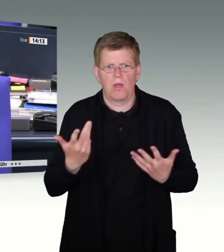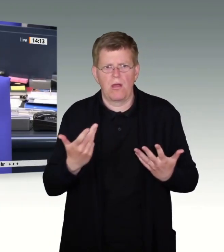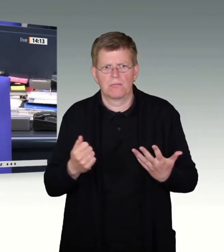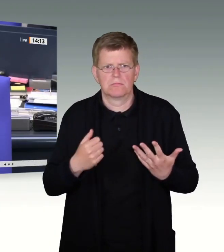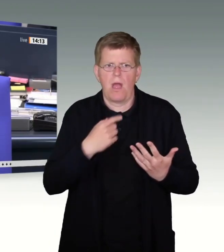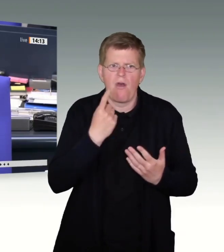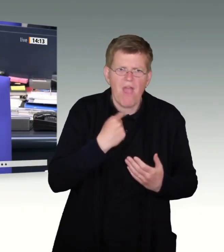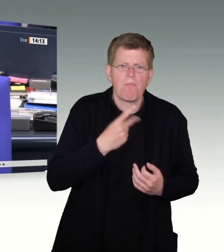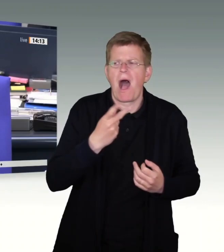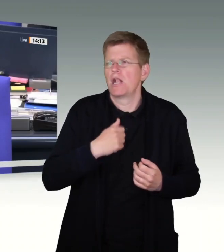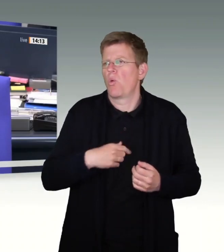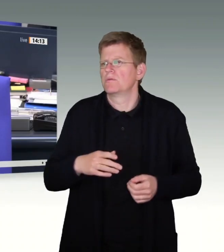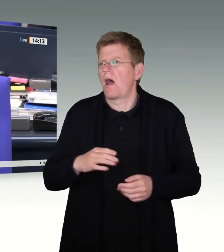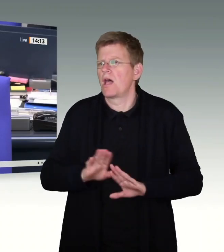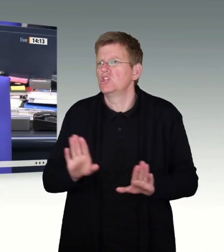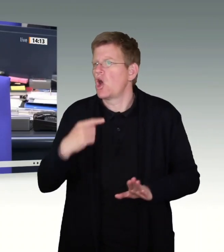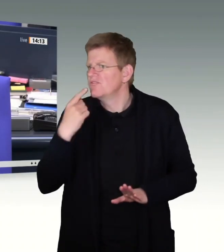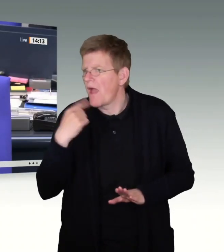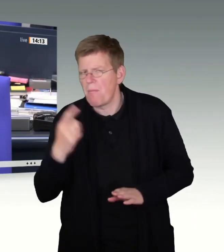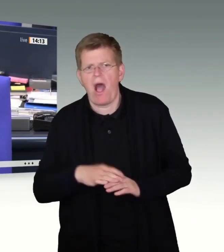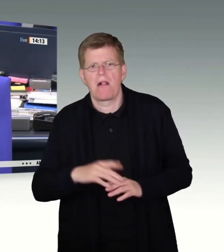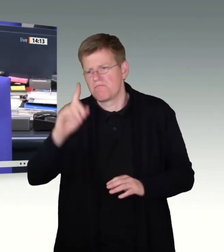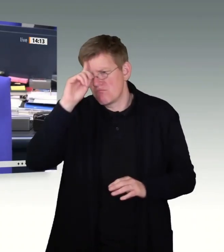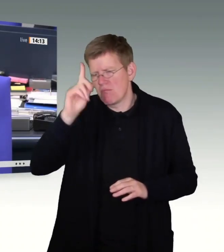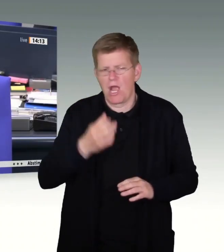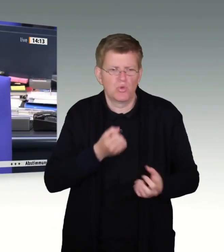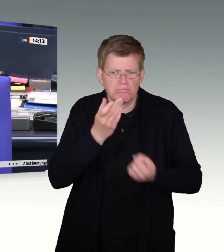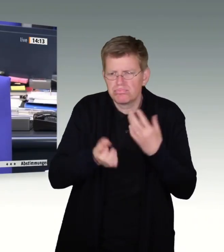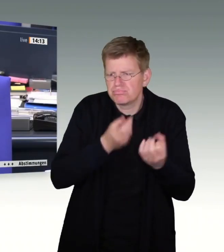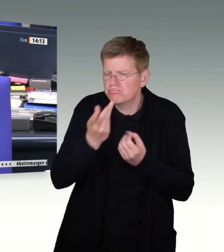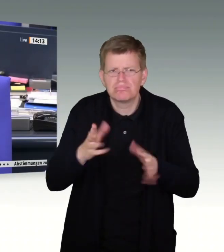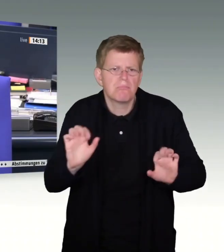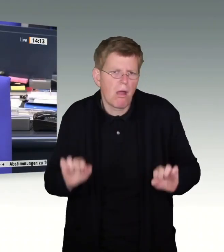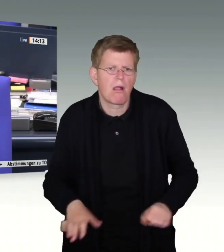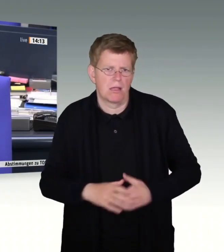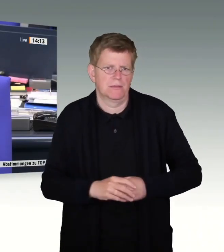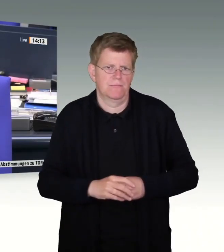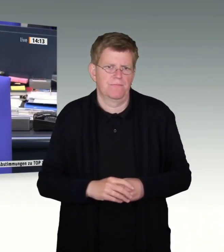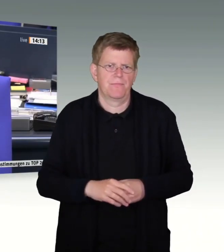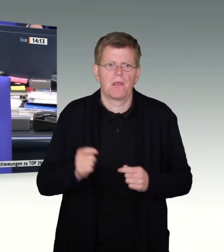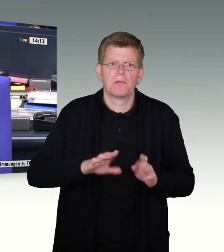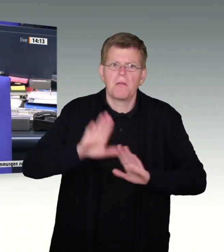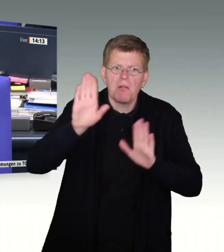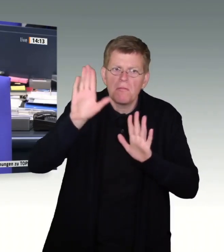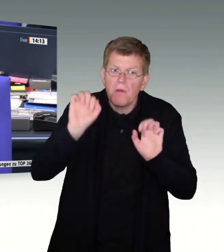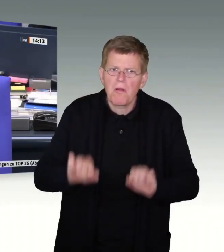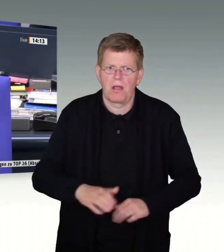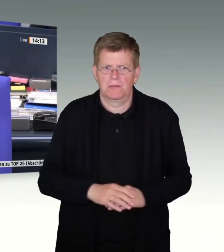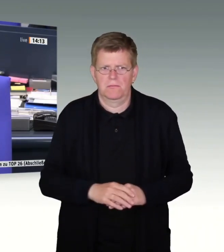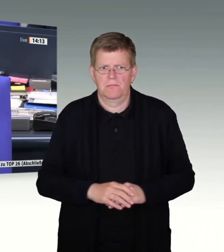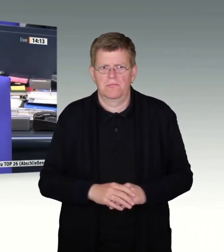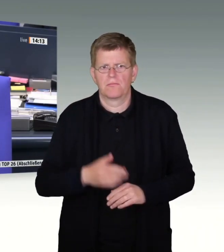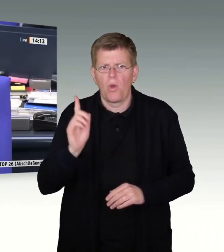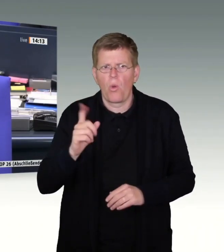nonverbalen Meinungsäußerungen entsprechend zu melden, beziehungsweise zu versuchen,